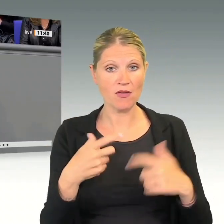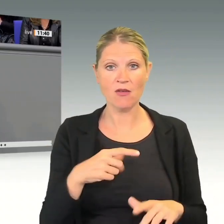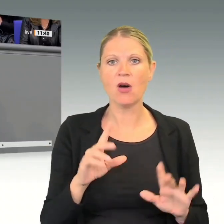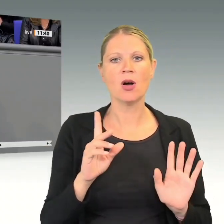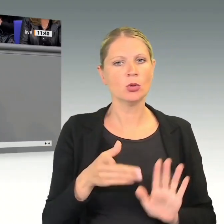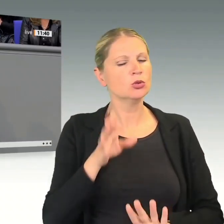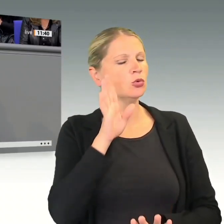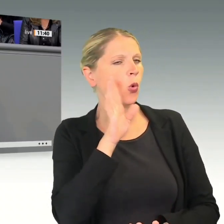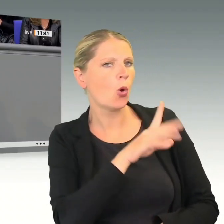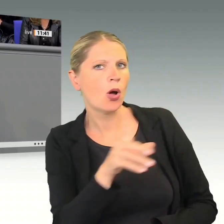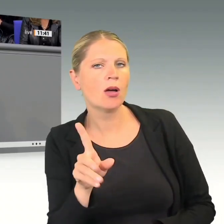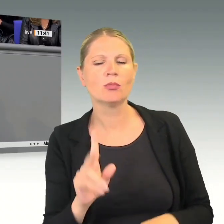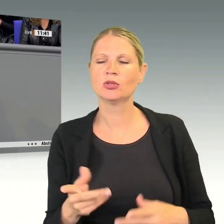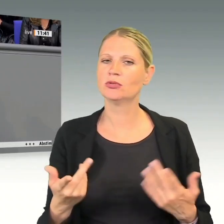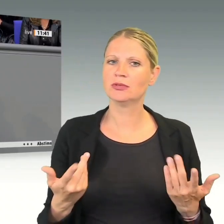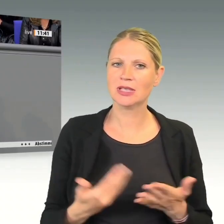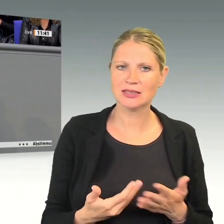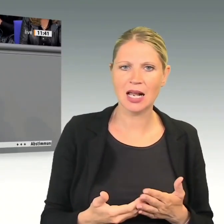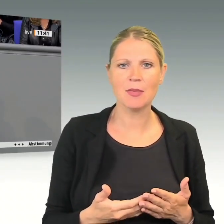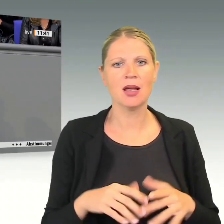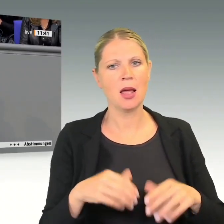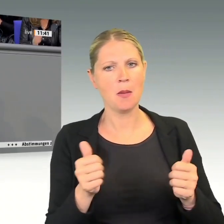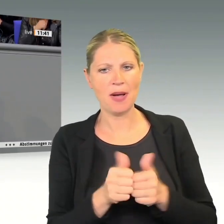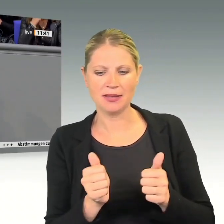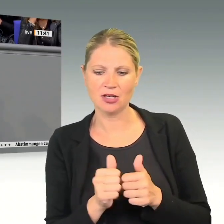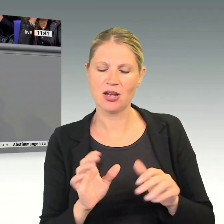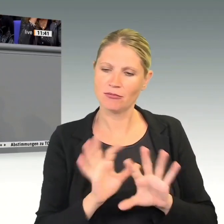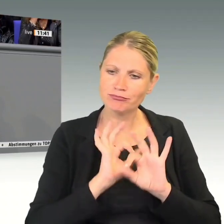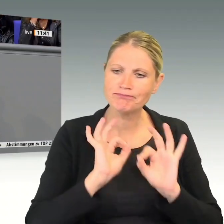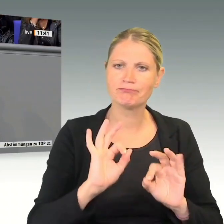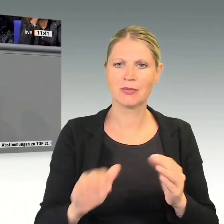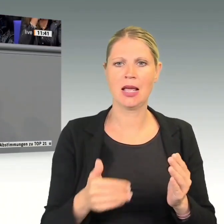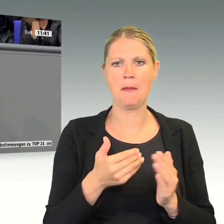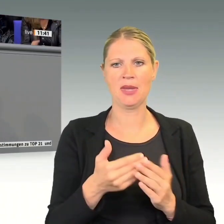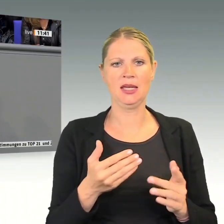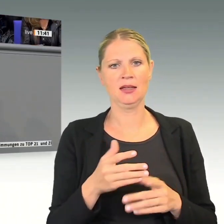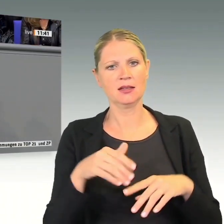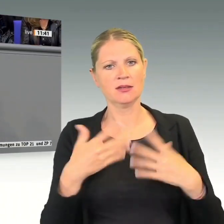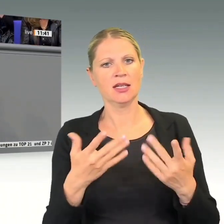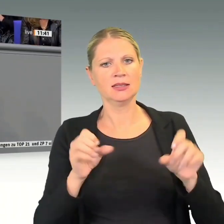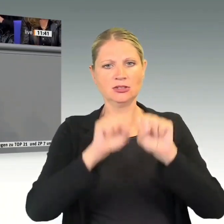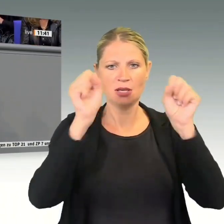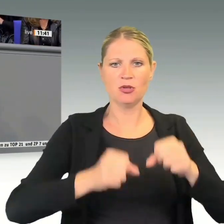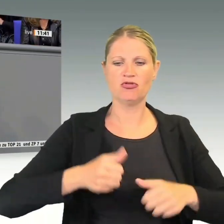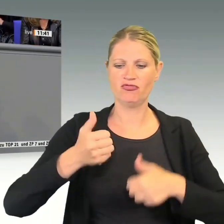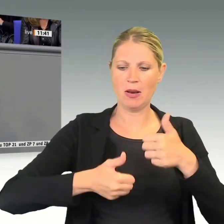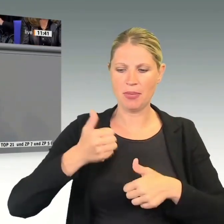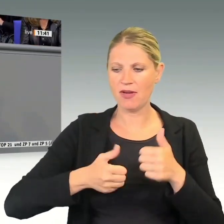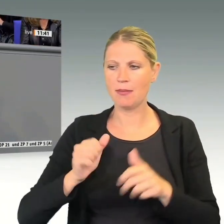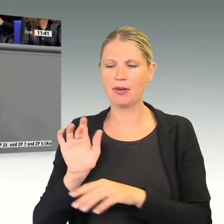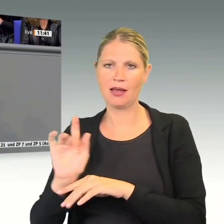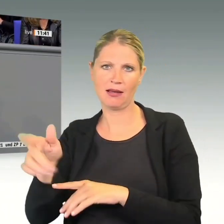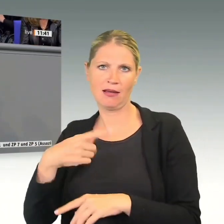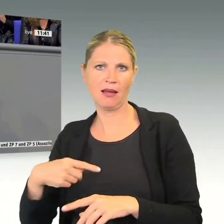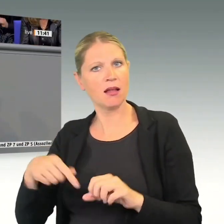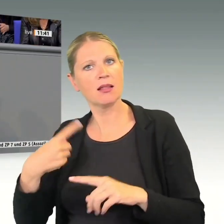Lateinamerika anbieten, werden wir den systemischen Wettbewerb gegen China gewinnen und nicht, wenn wir uns, wie Sie es vorschlagen,